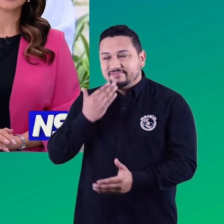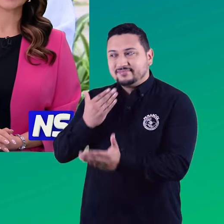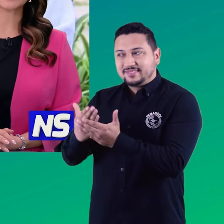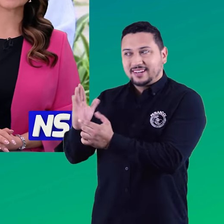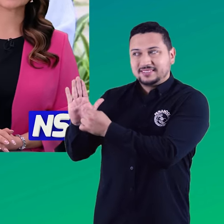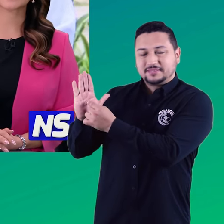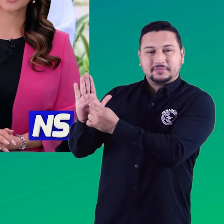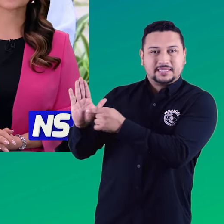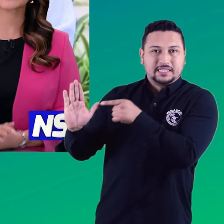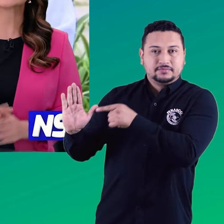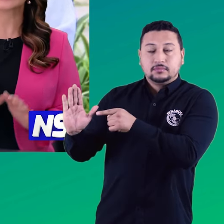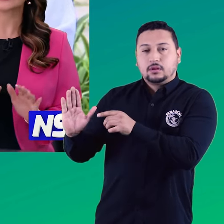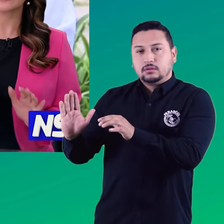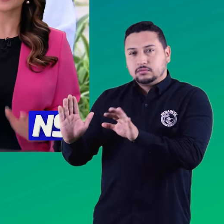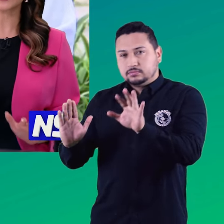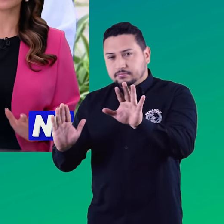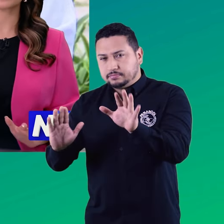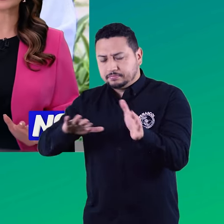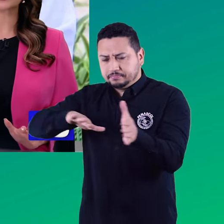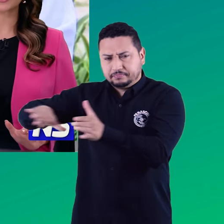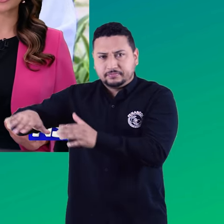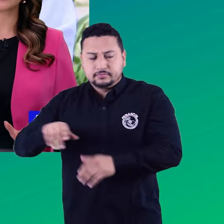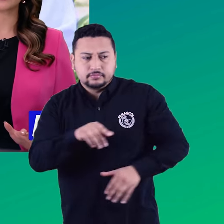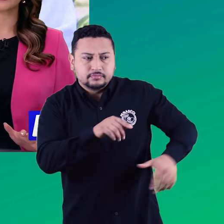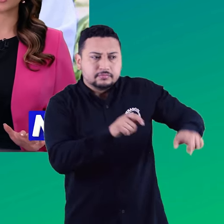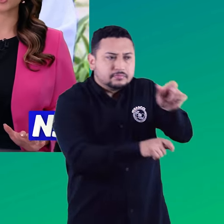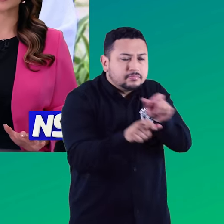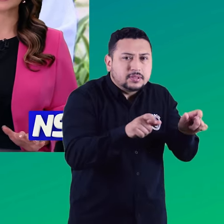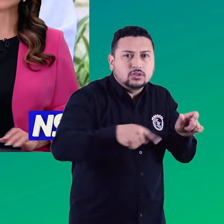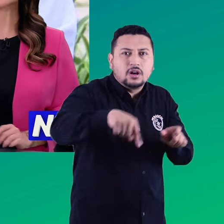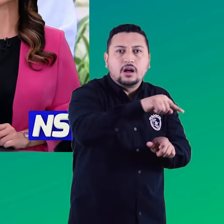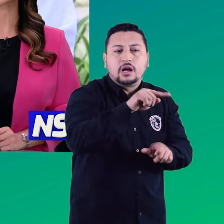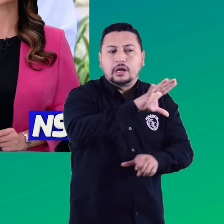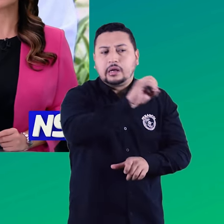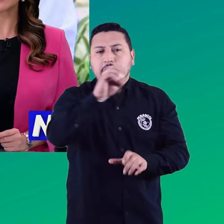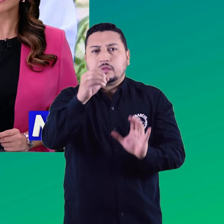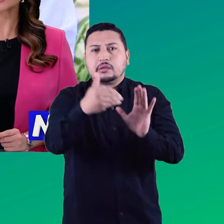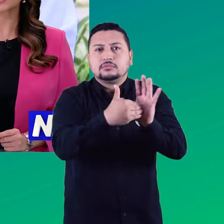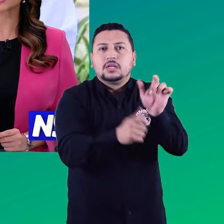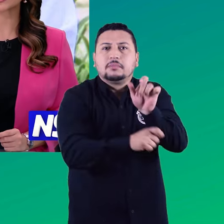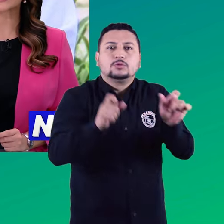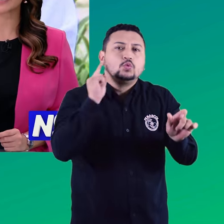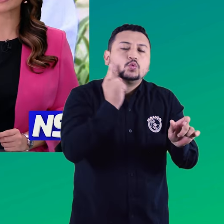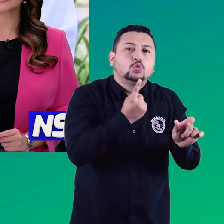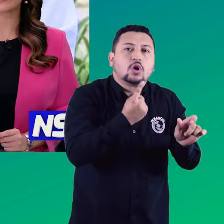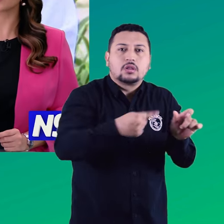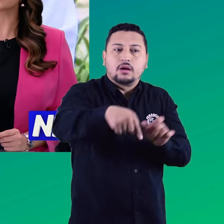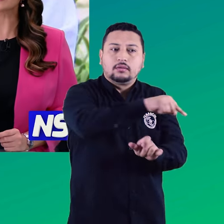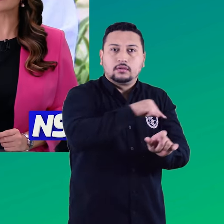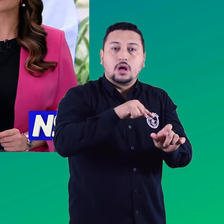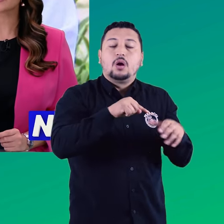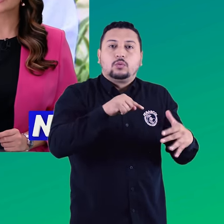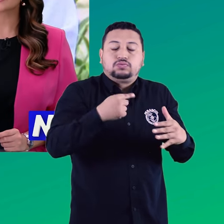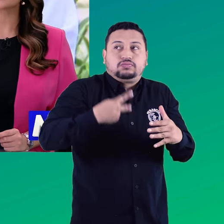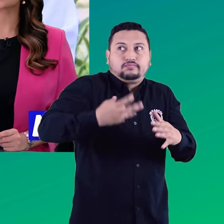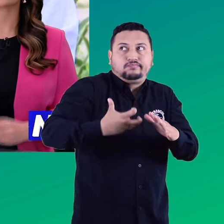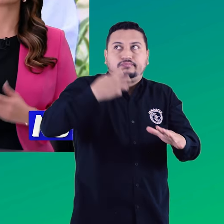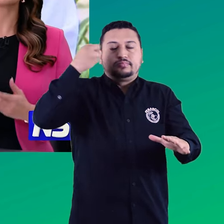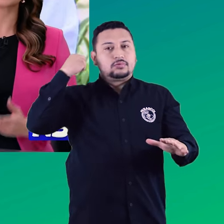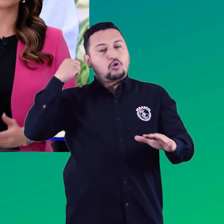Gracias, Claudia, y saldar una deuda histórica que tienen con los más de 500 mil personas con discapacidad auditiva es lo que busca